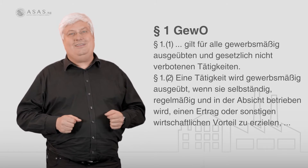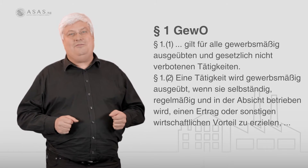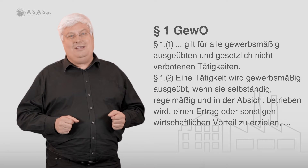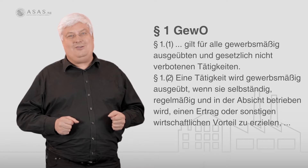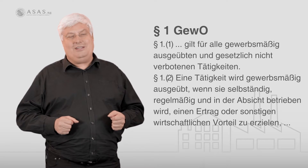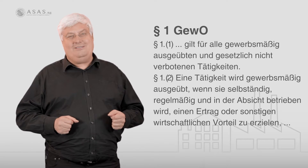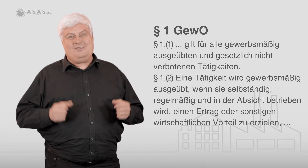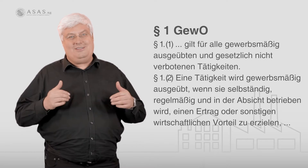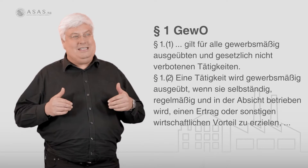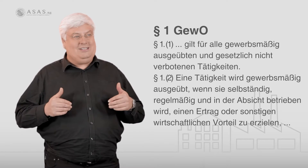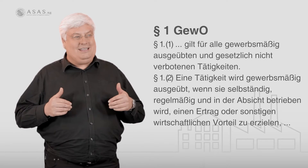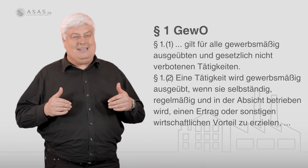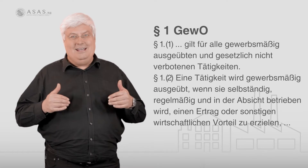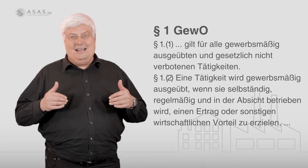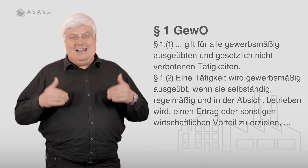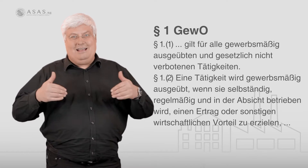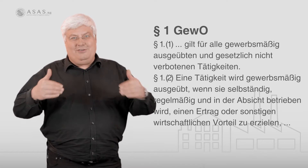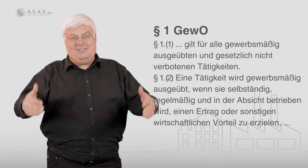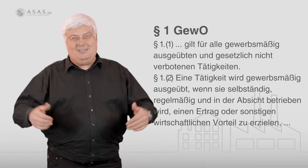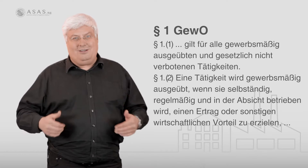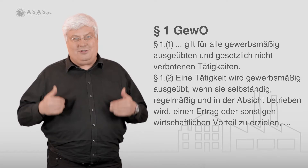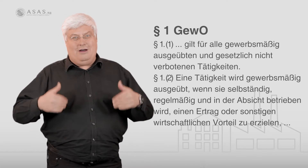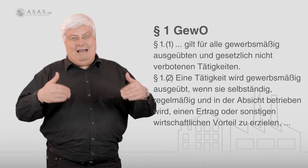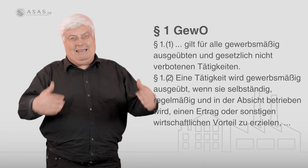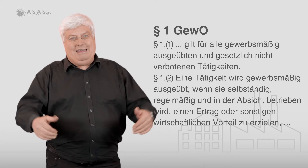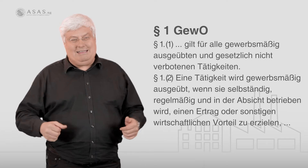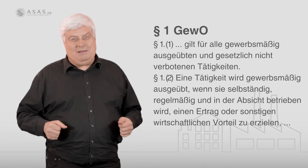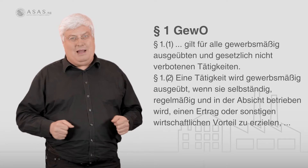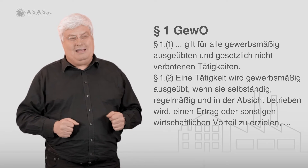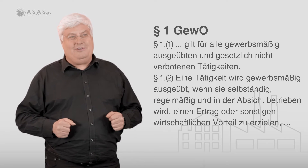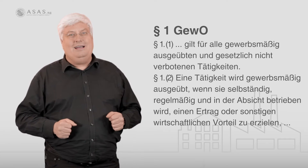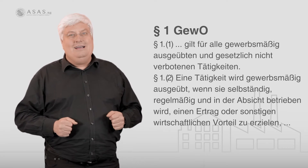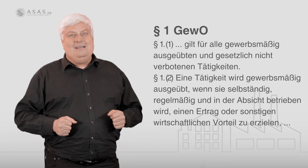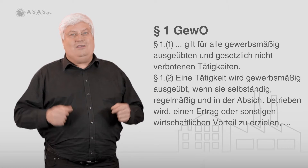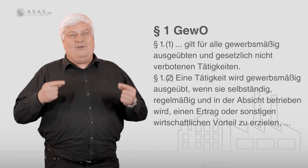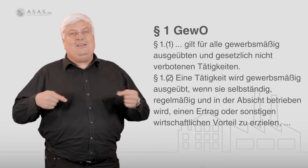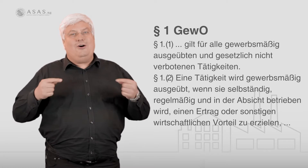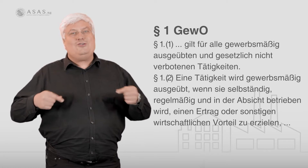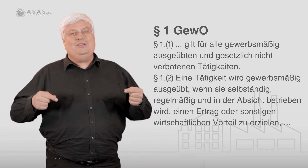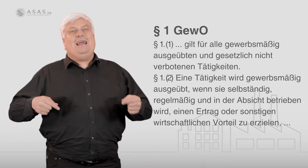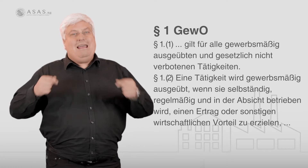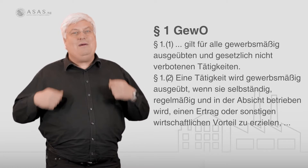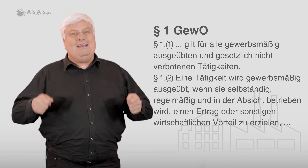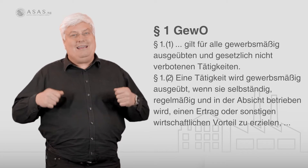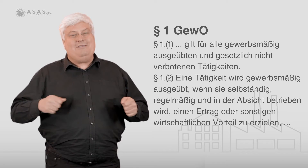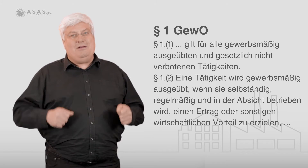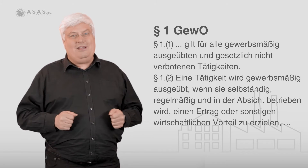darauf hindeuten, dass diese Tätigkeit längerfristig auf Dauer angelegt, geplant war, dann fehlt auch schon eine einmalige gewerbliche